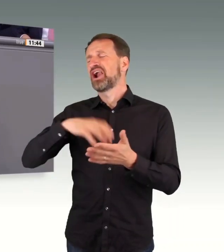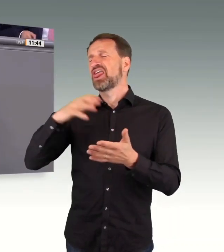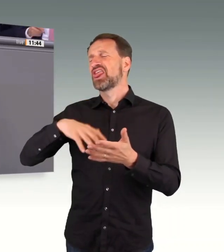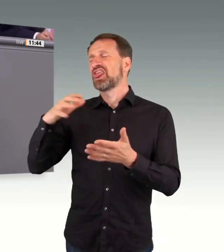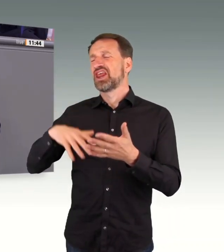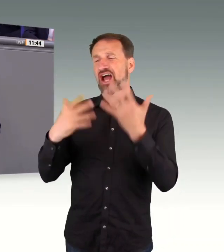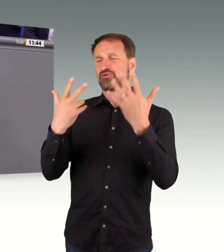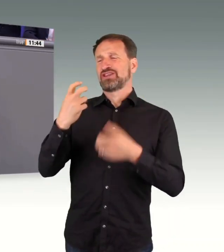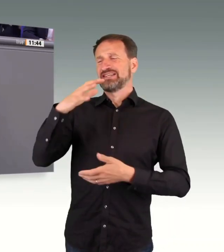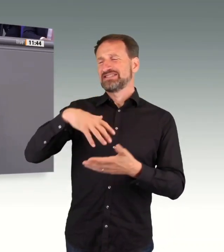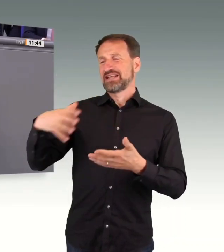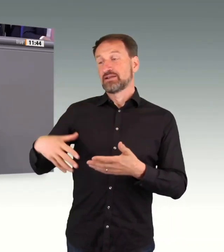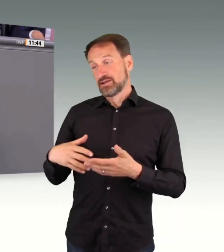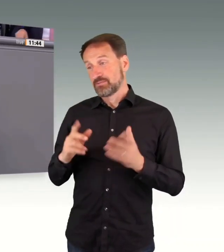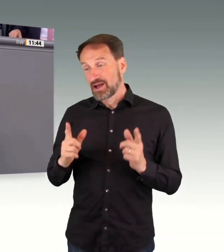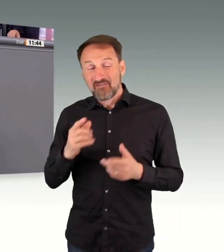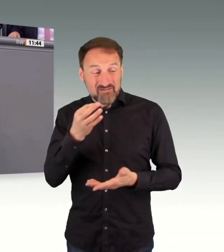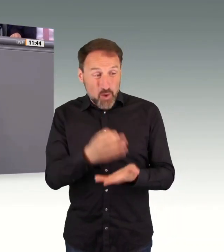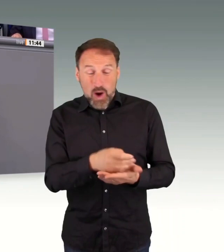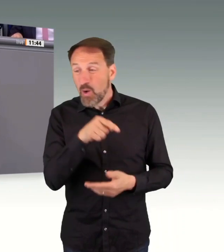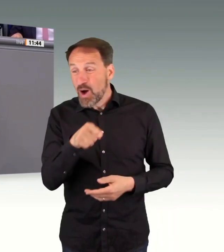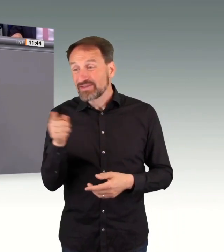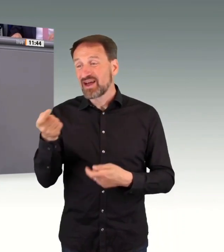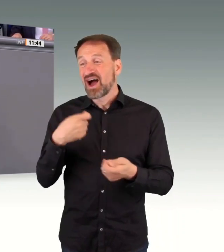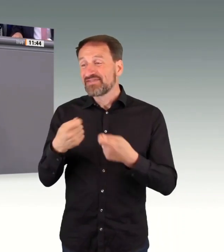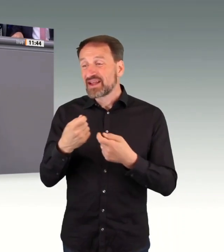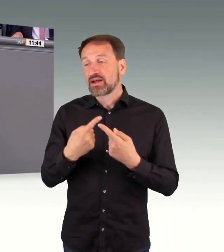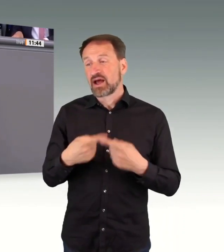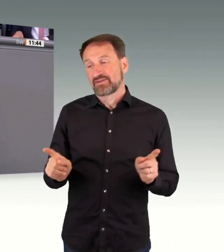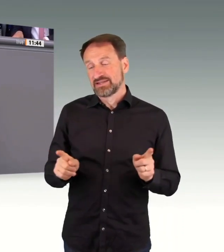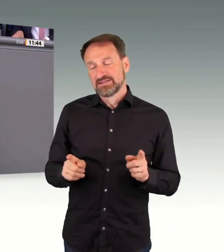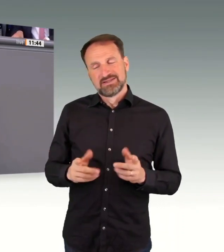anders handeln. Liebe Kolleginnen und Kollegen,